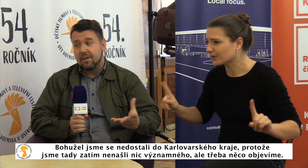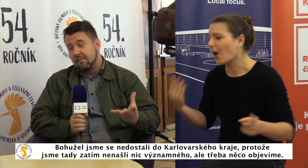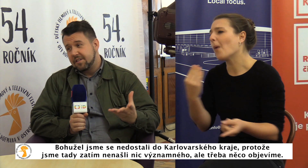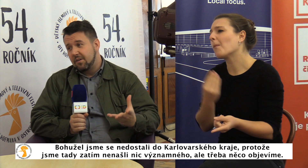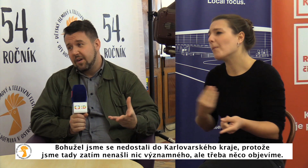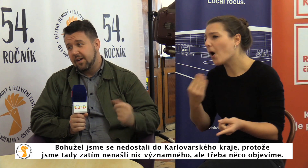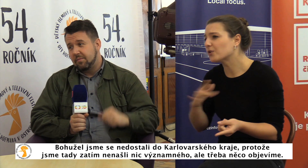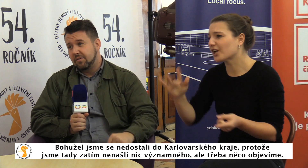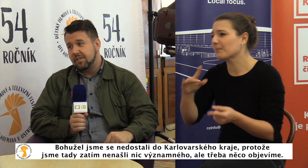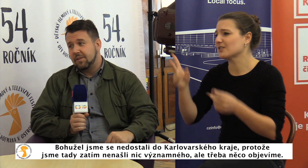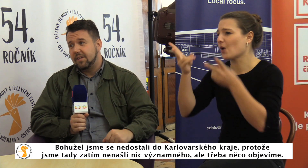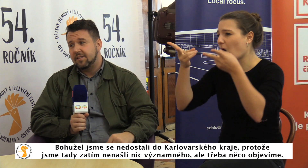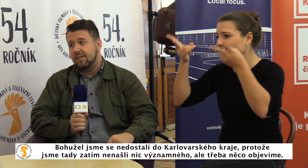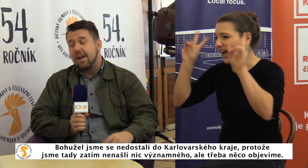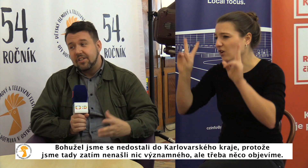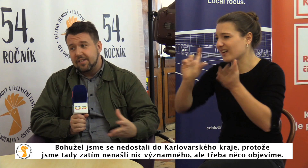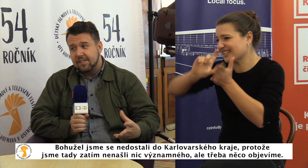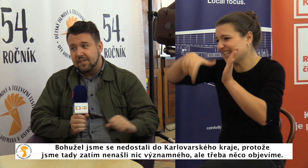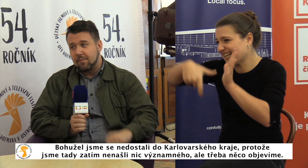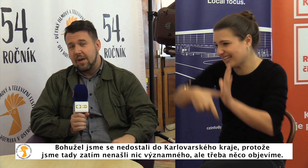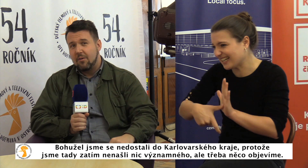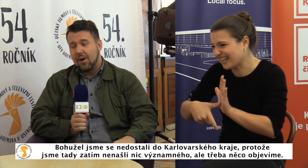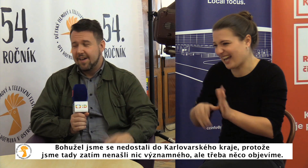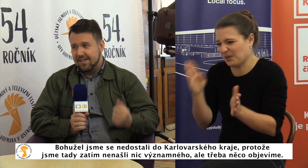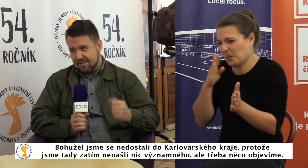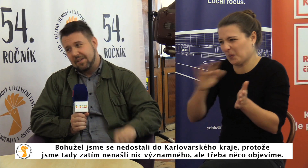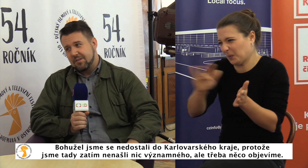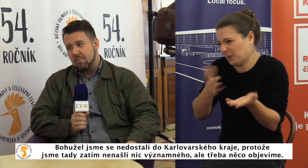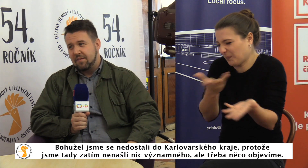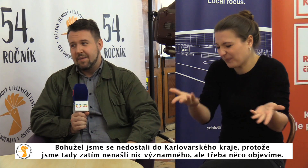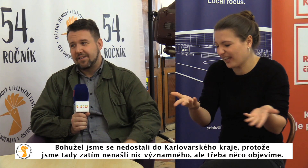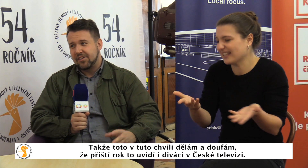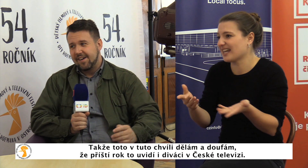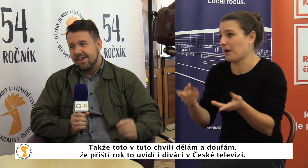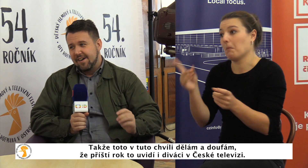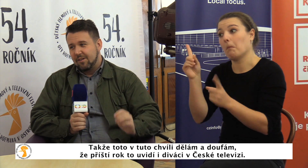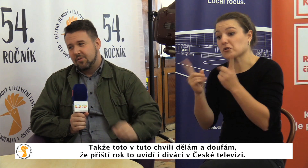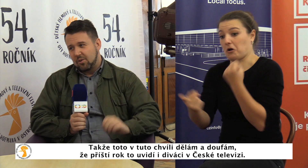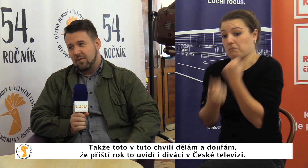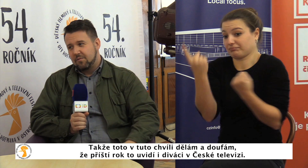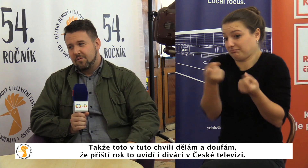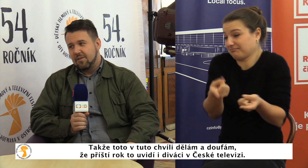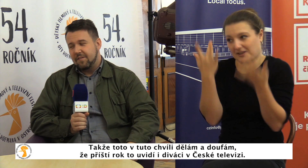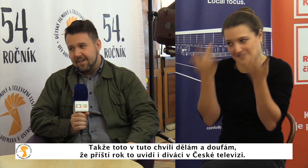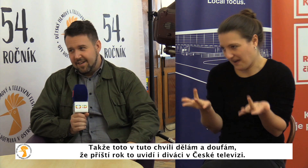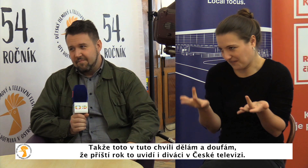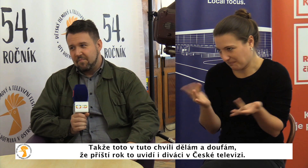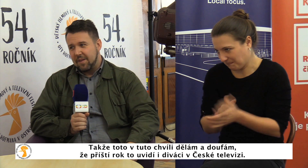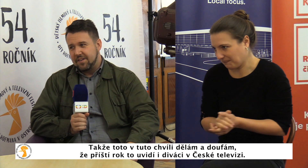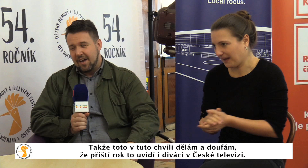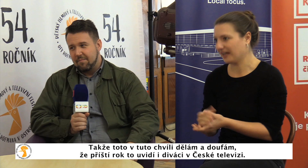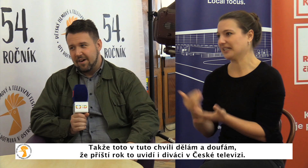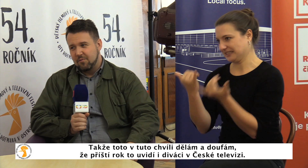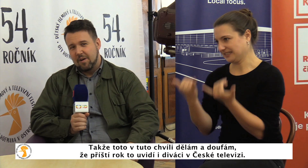nedostali do Karlovarského kraje, protože jsme tady zatím nenašli nic významného, ale třeba něco objevíme. Takže toto v tuto chvíli